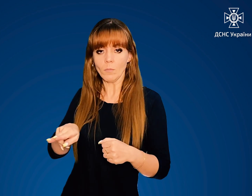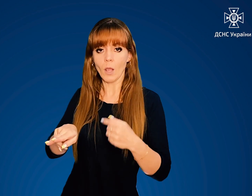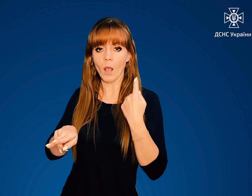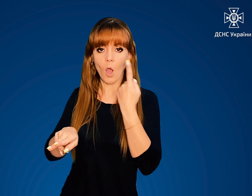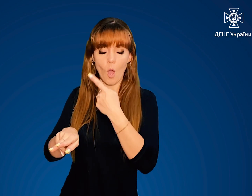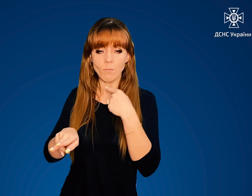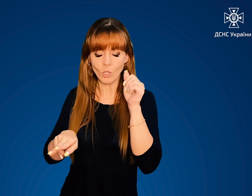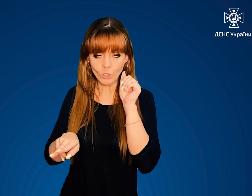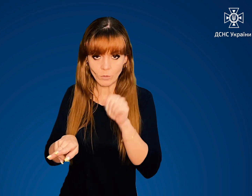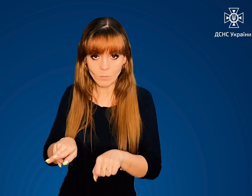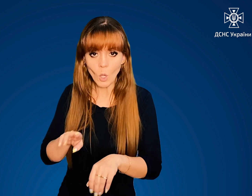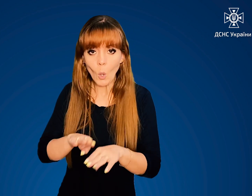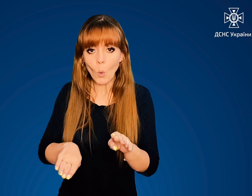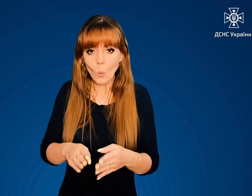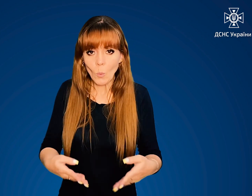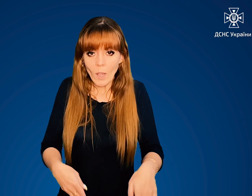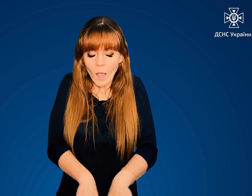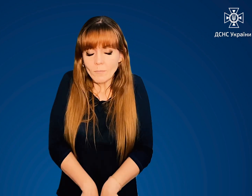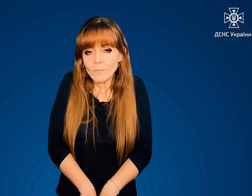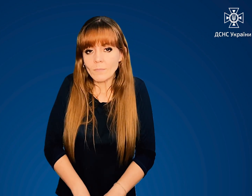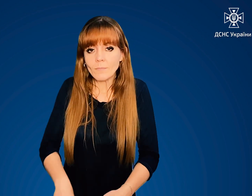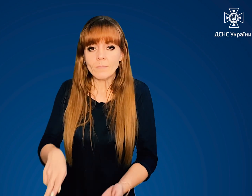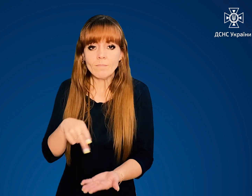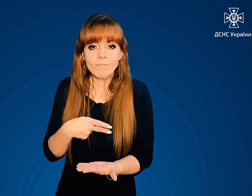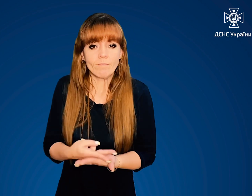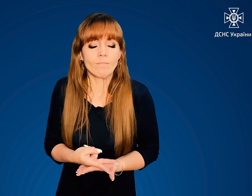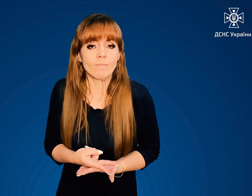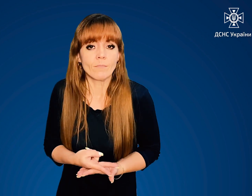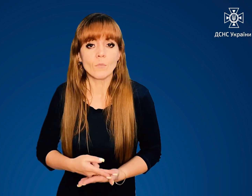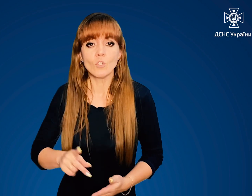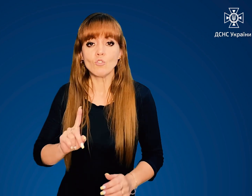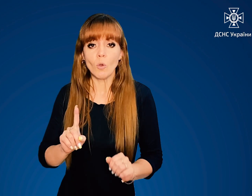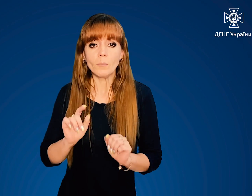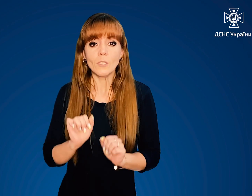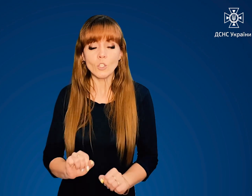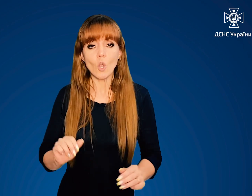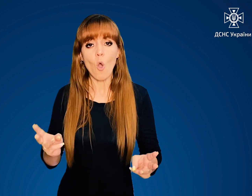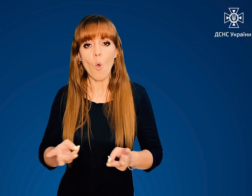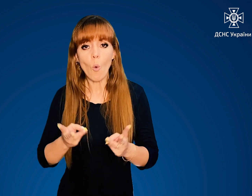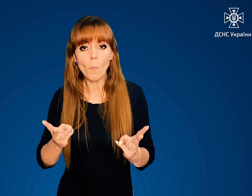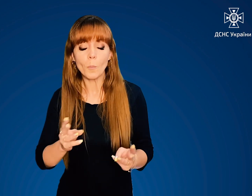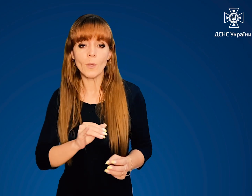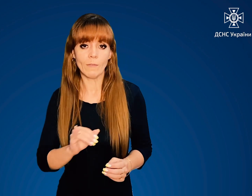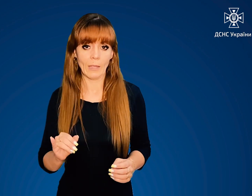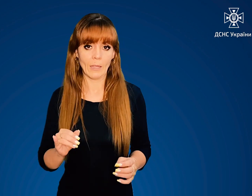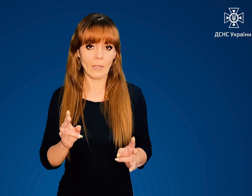донизу. Підкладіть руки під себе, щоб захистити їх від опіків та травмувань.